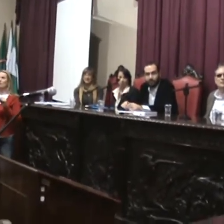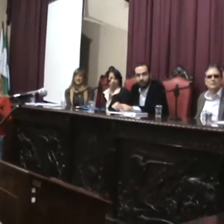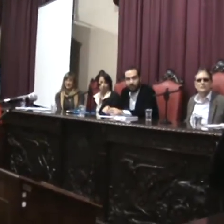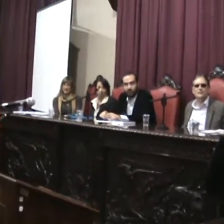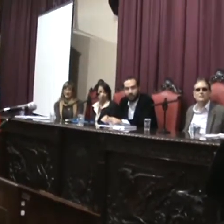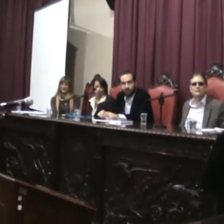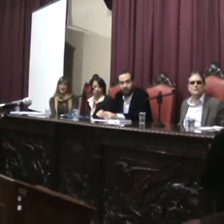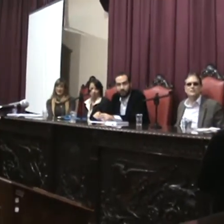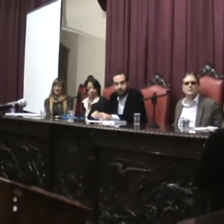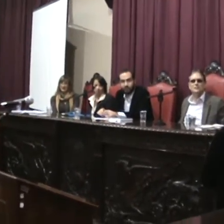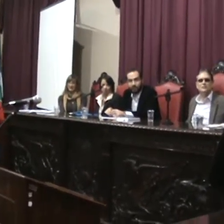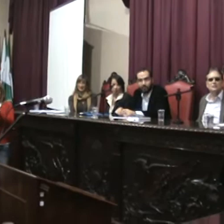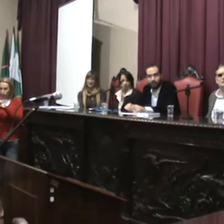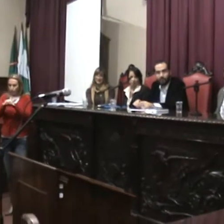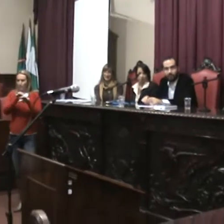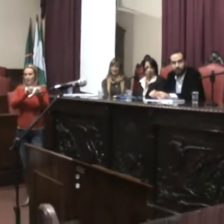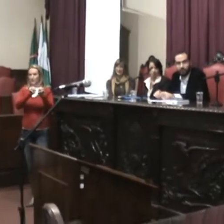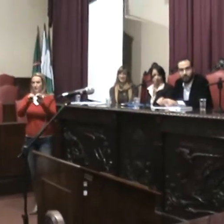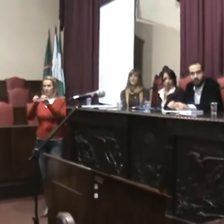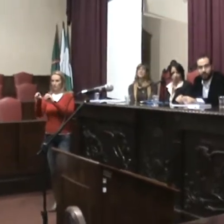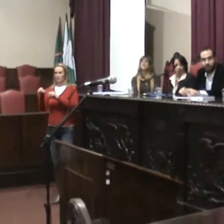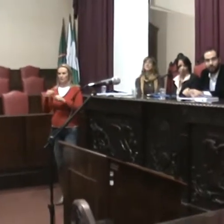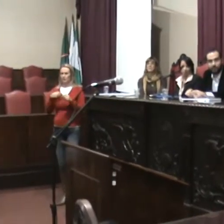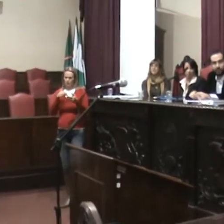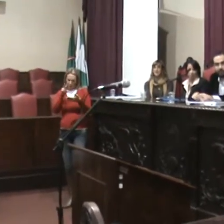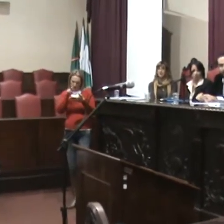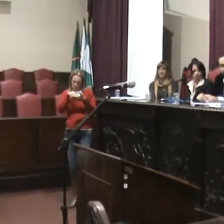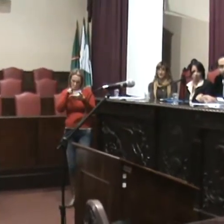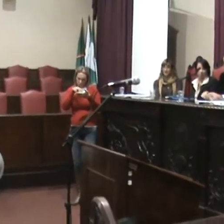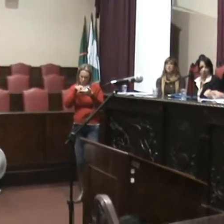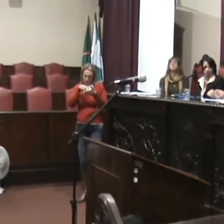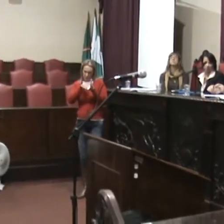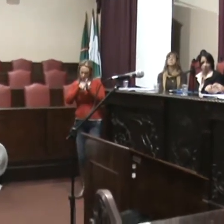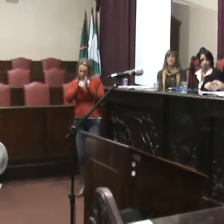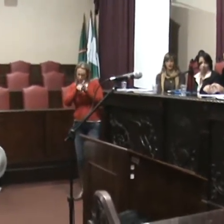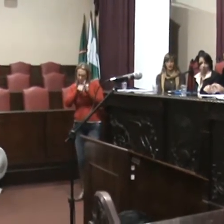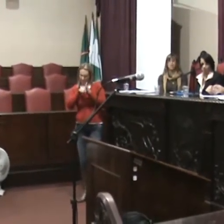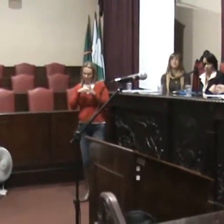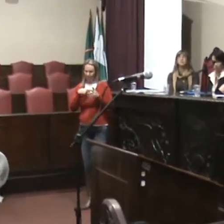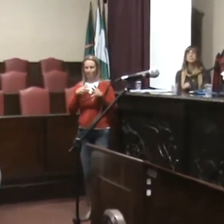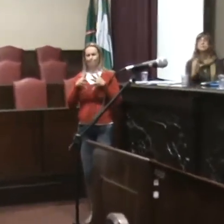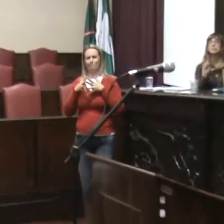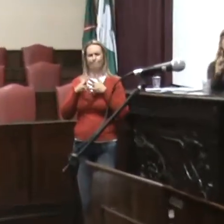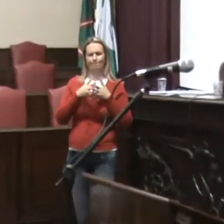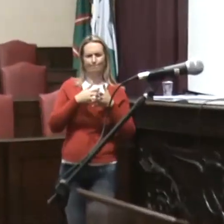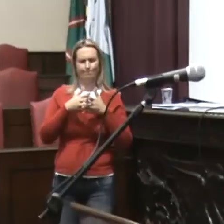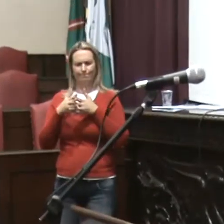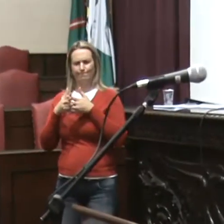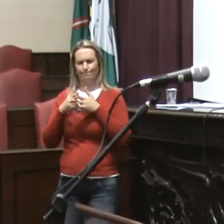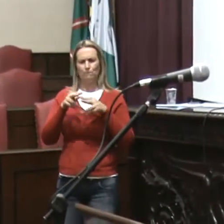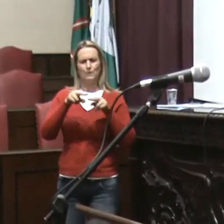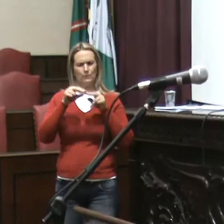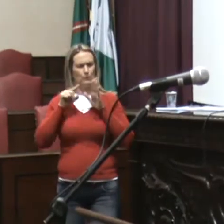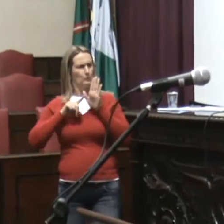E me preocupou, ou melhor, me deixou um pouco confusa essa pergunta que eu quero fazer, que eu